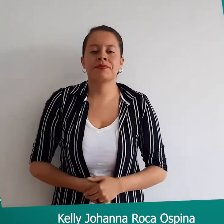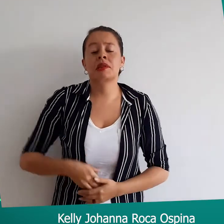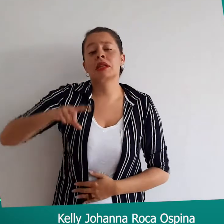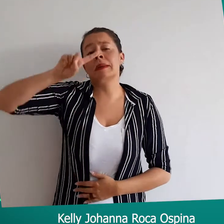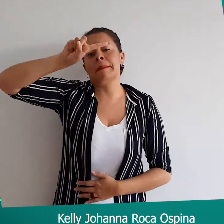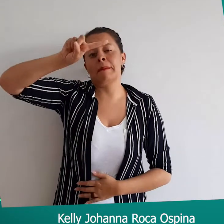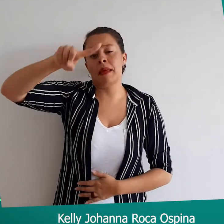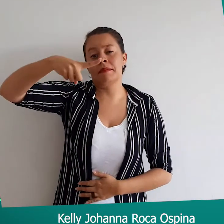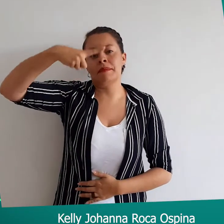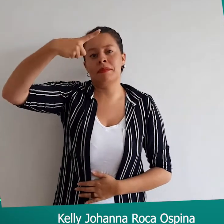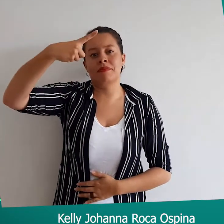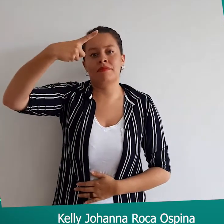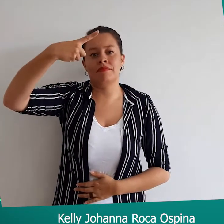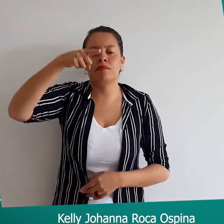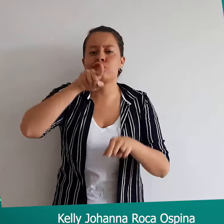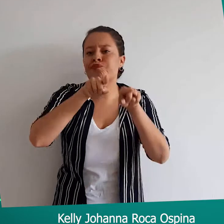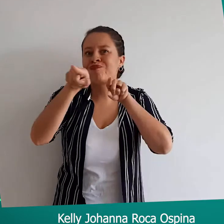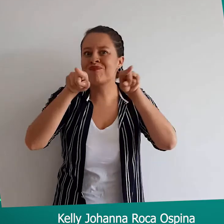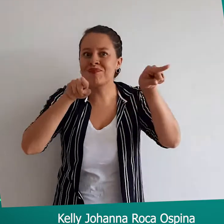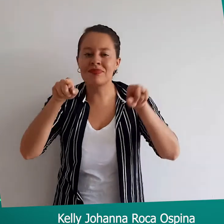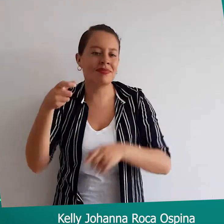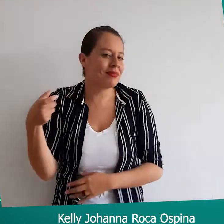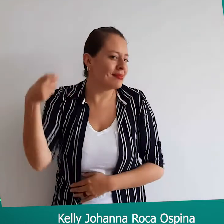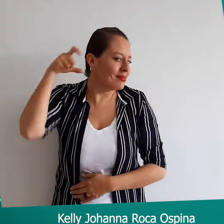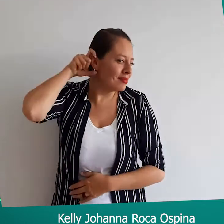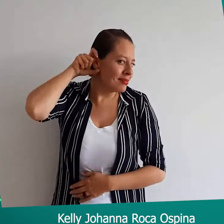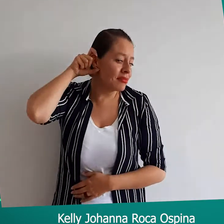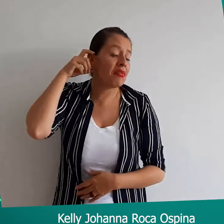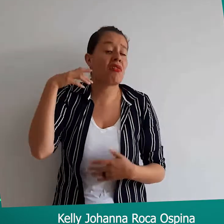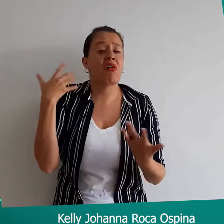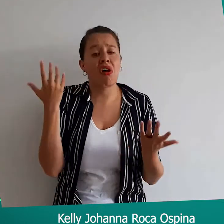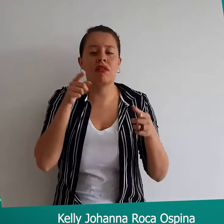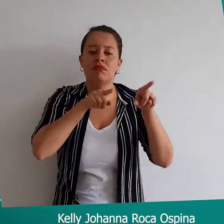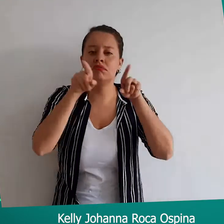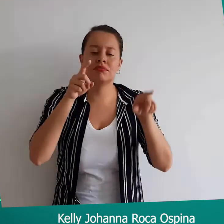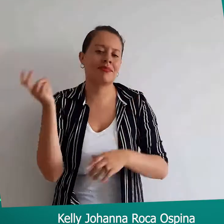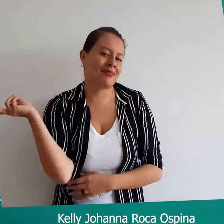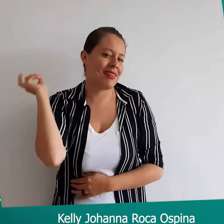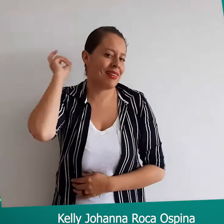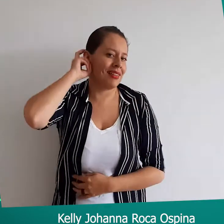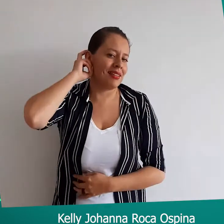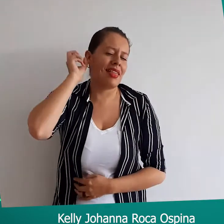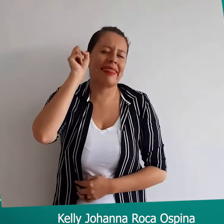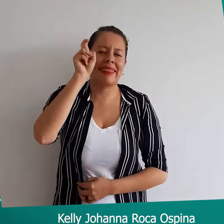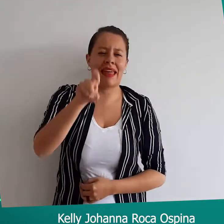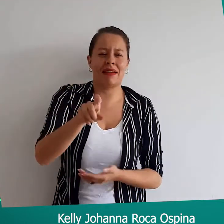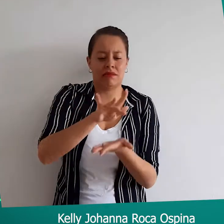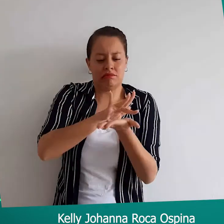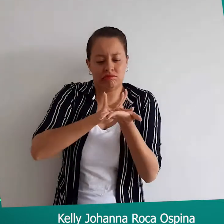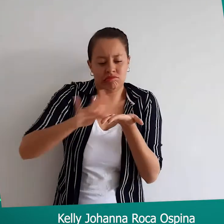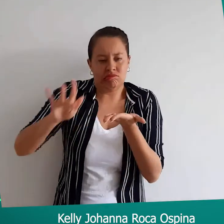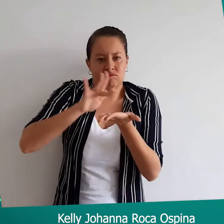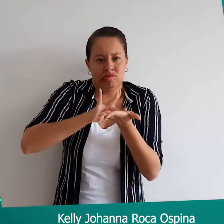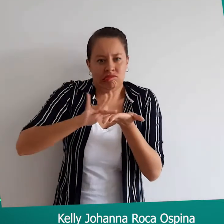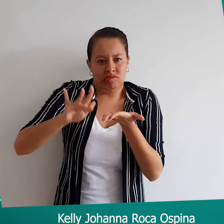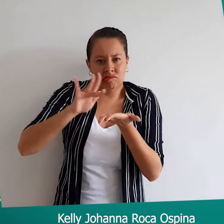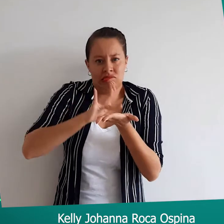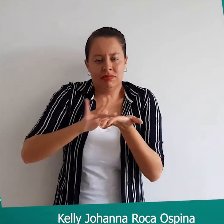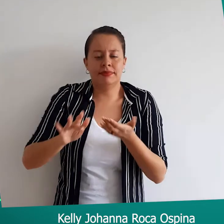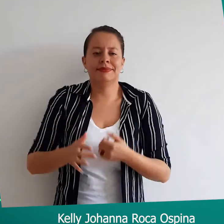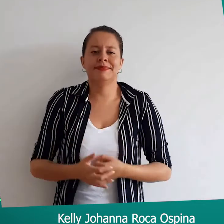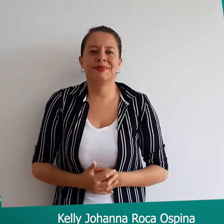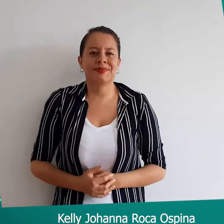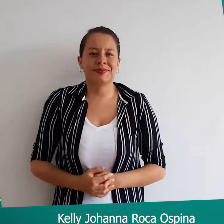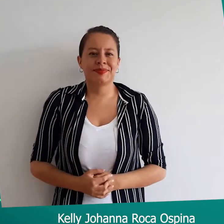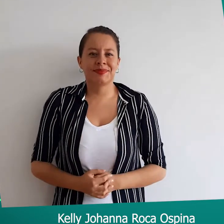Primero, antes y después de manipular, los audífonos o el implante coclear laven